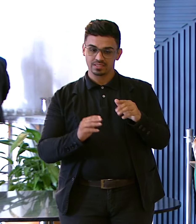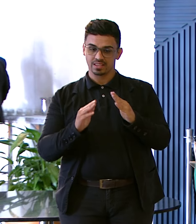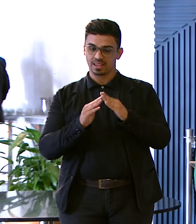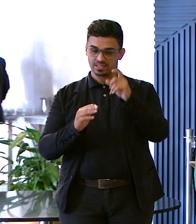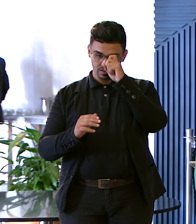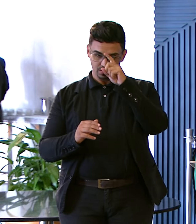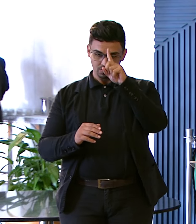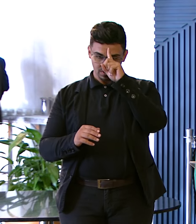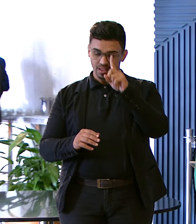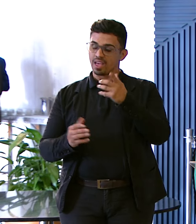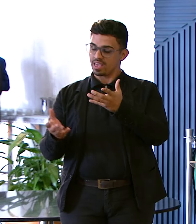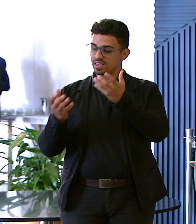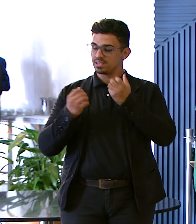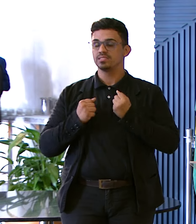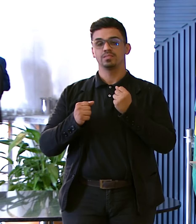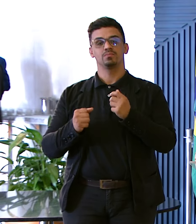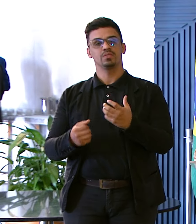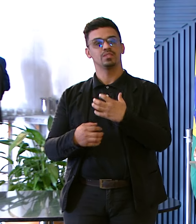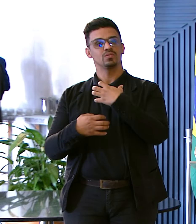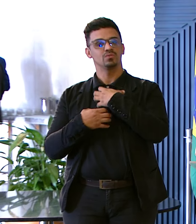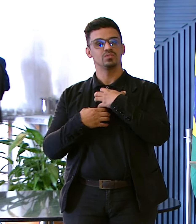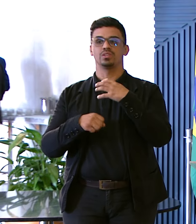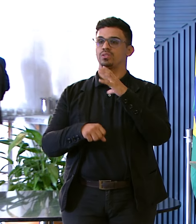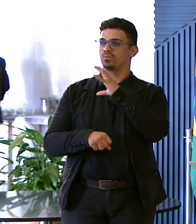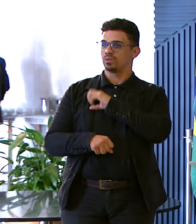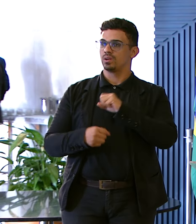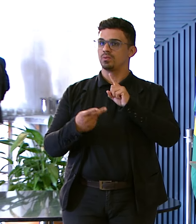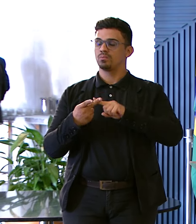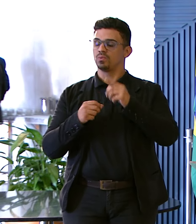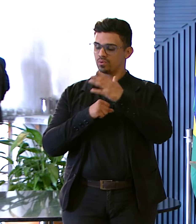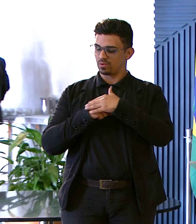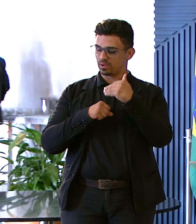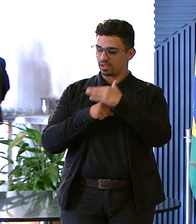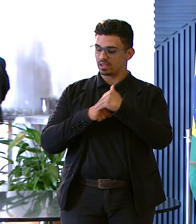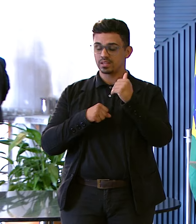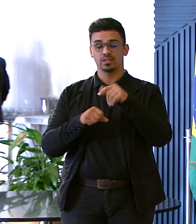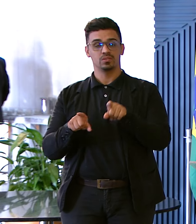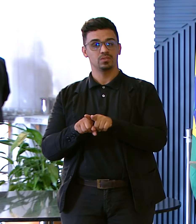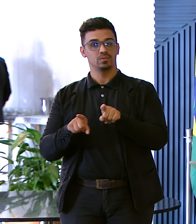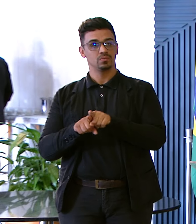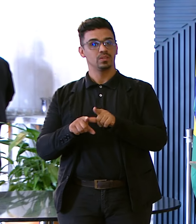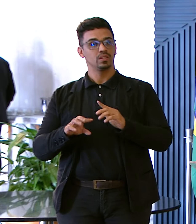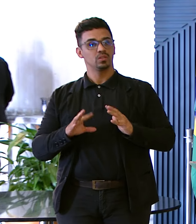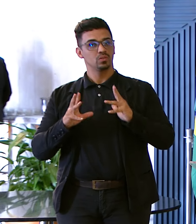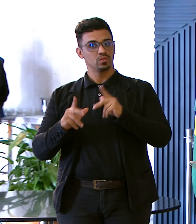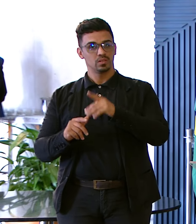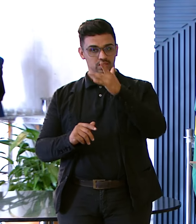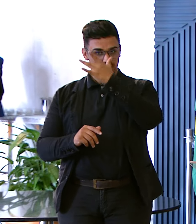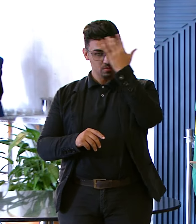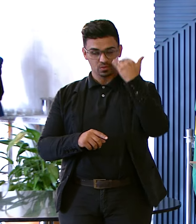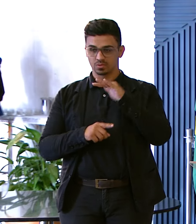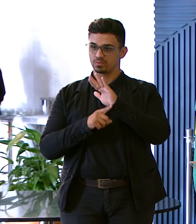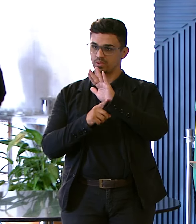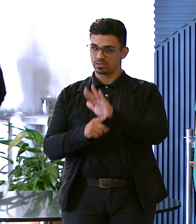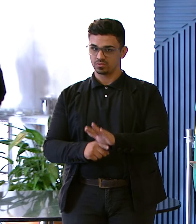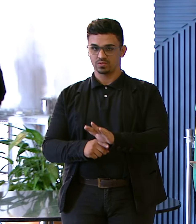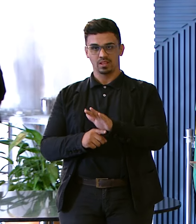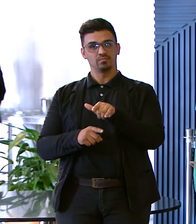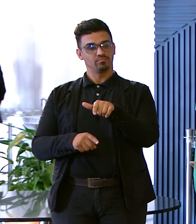para lá É recebida Com muito amor Com muito carinho Tem todo mundo ali Para poder ajudar É